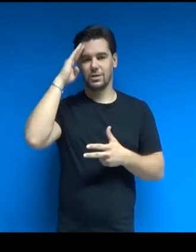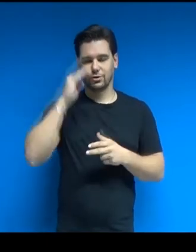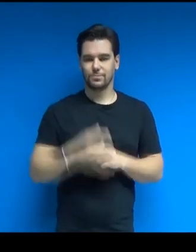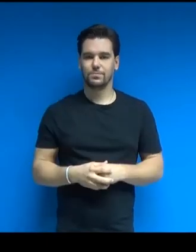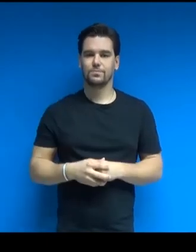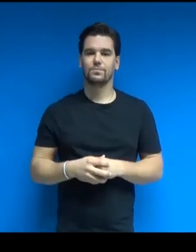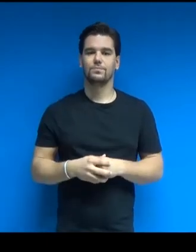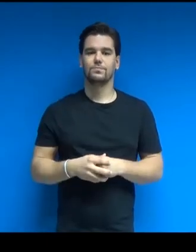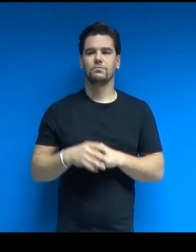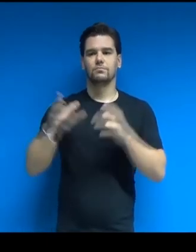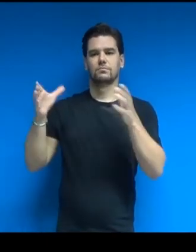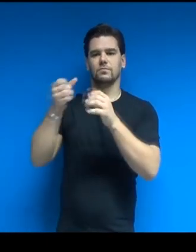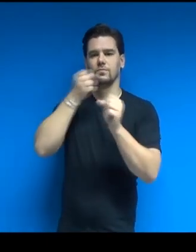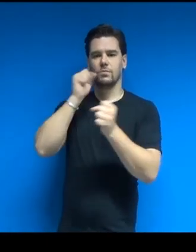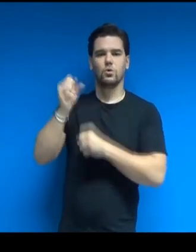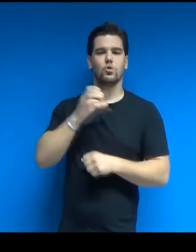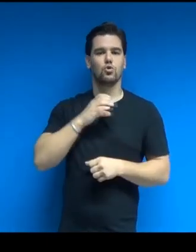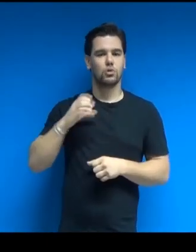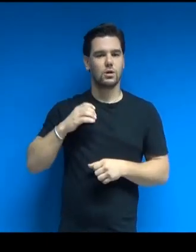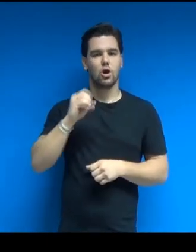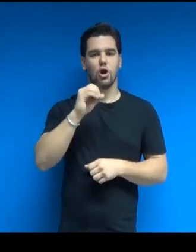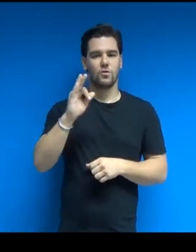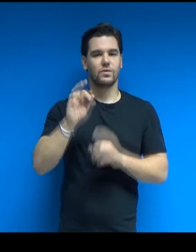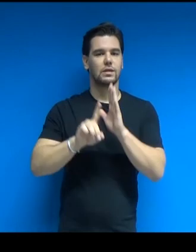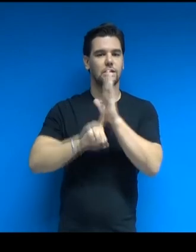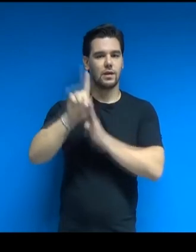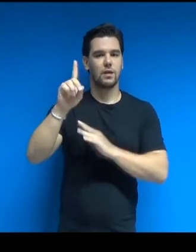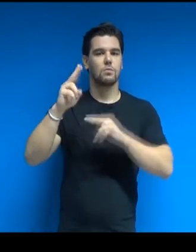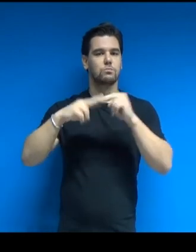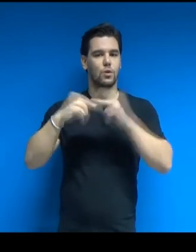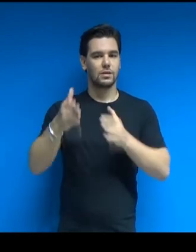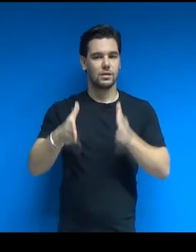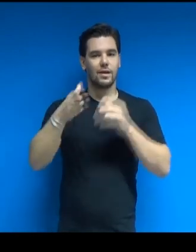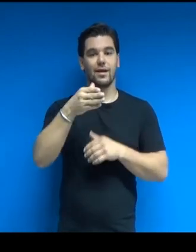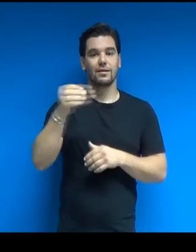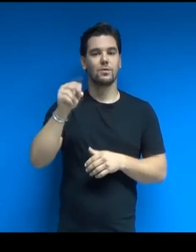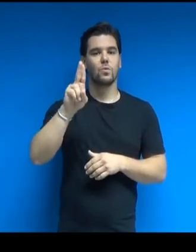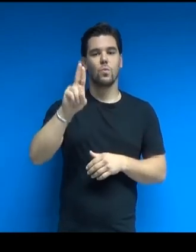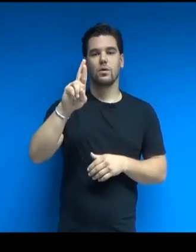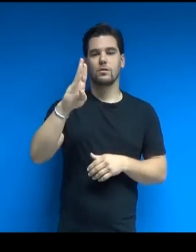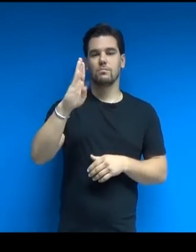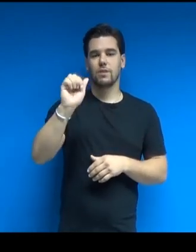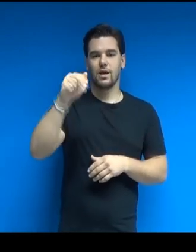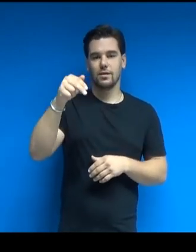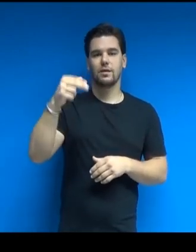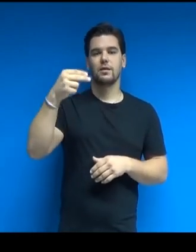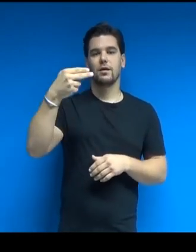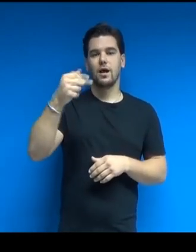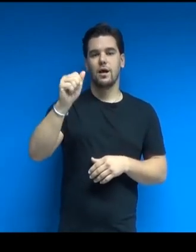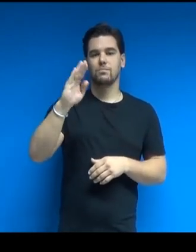Il prestigioso Council of Tall Buildings and Urban Habitat di Chicago